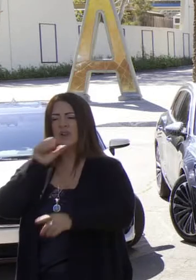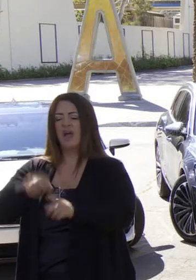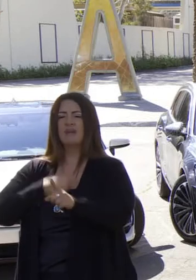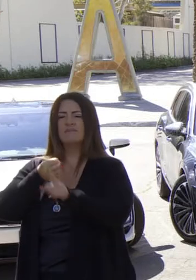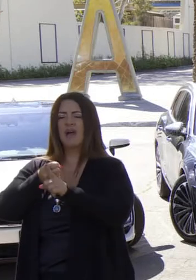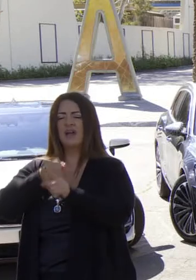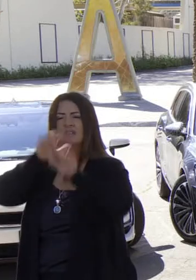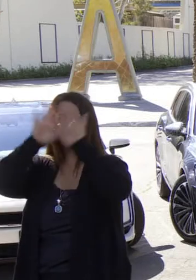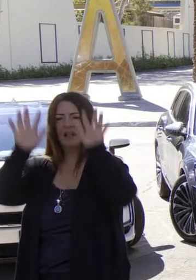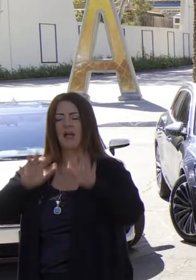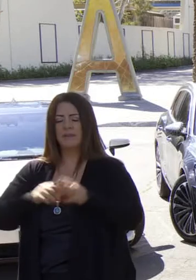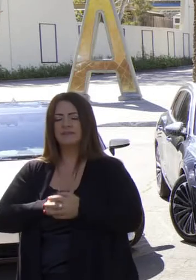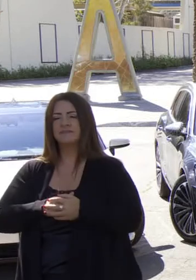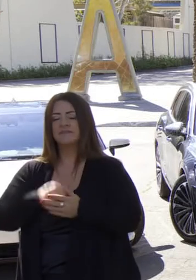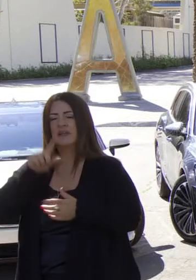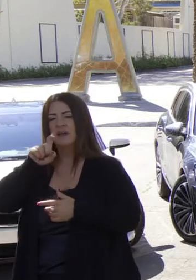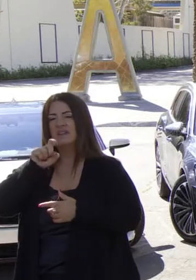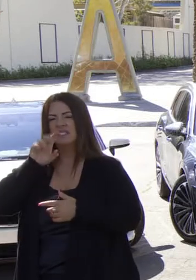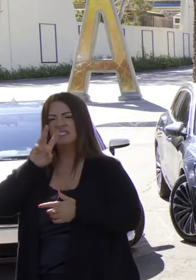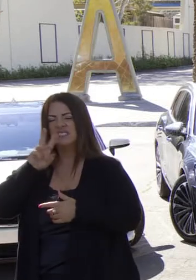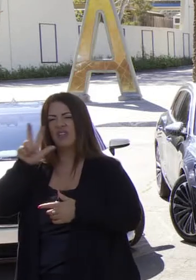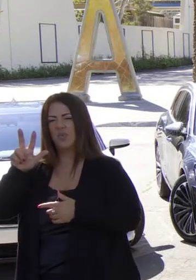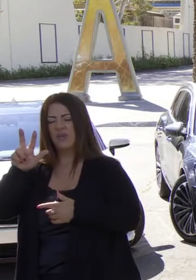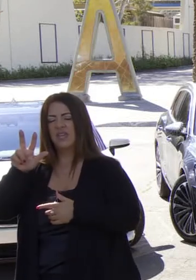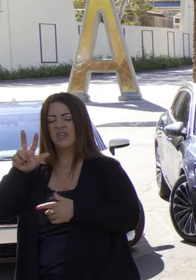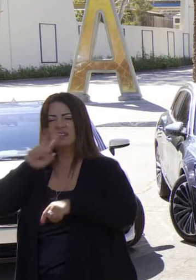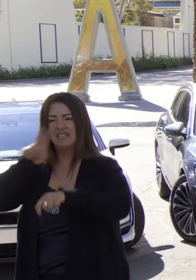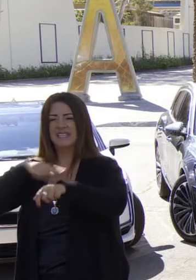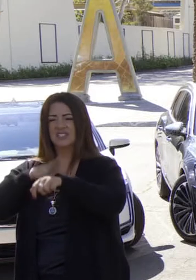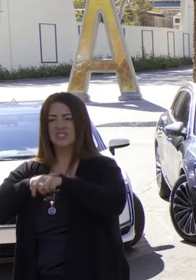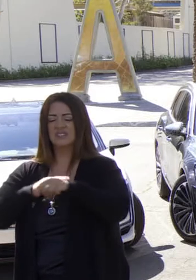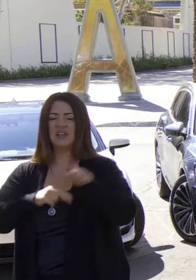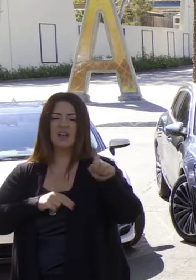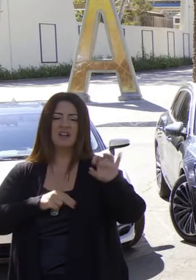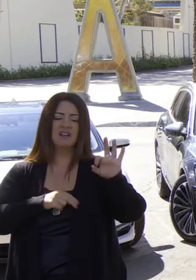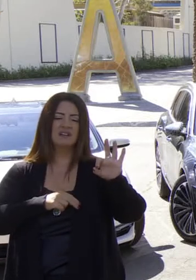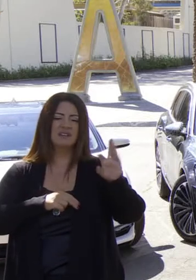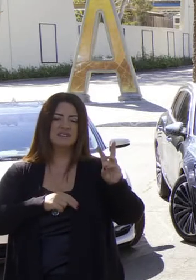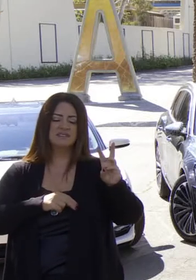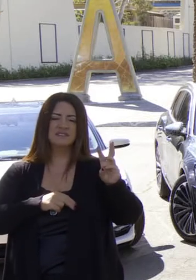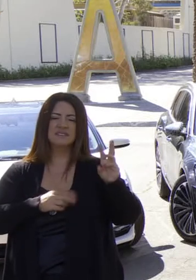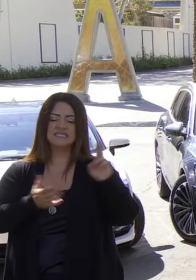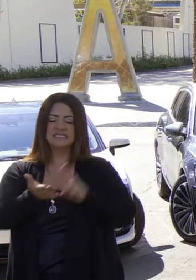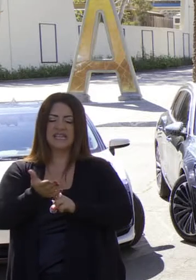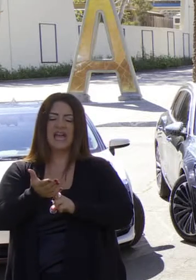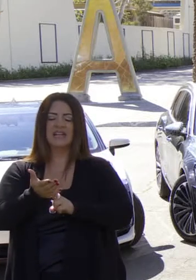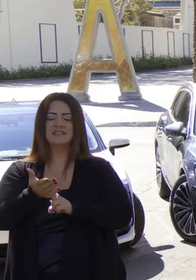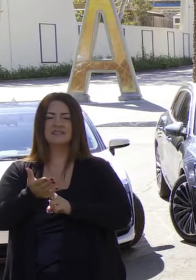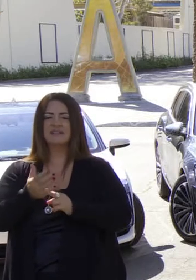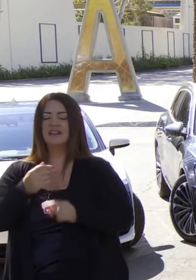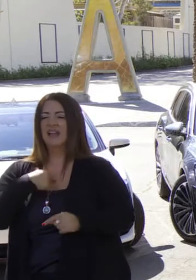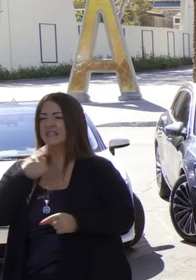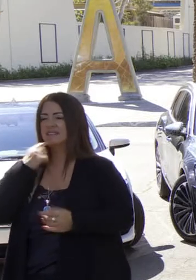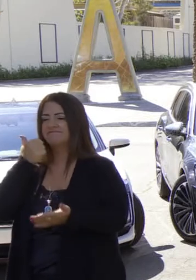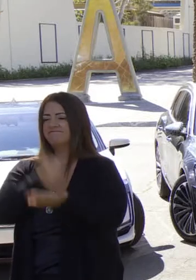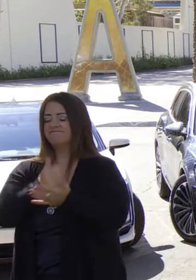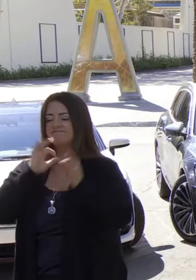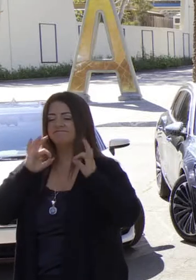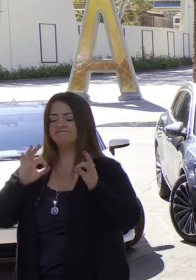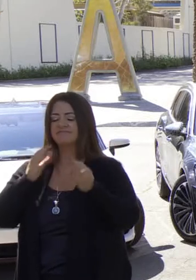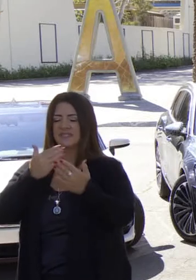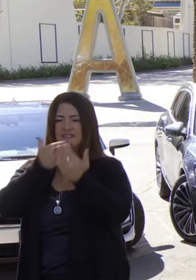población es de más de 163 naciones de las 96 que firmaron esta